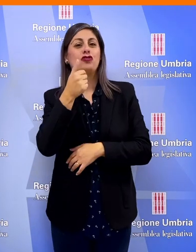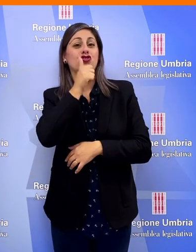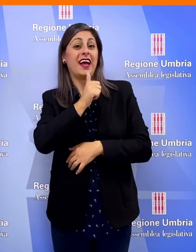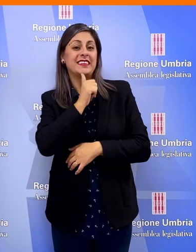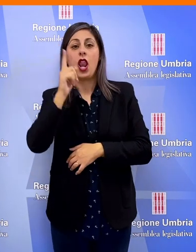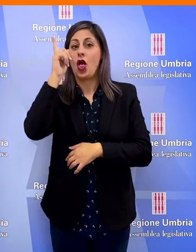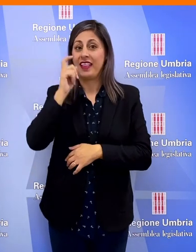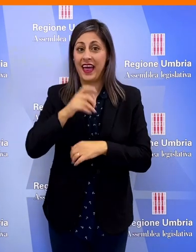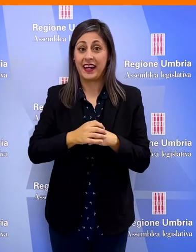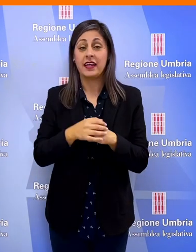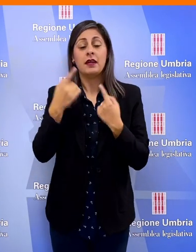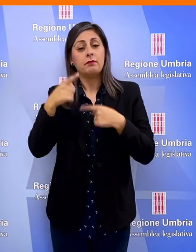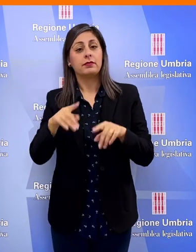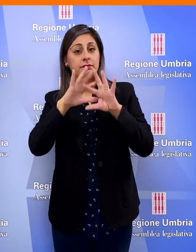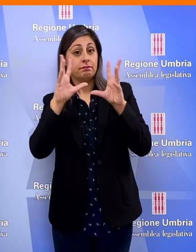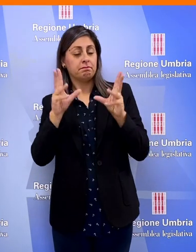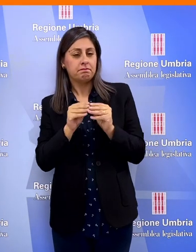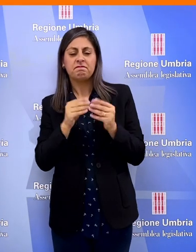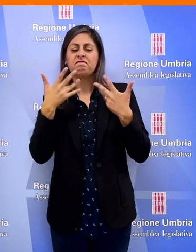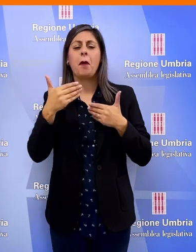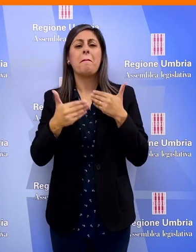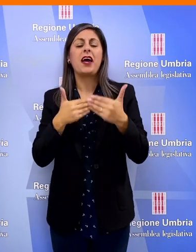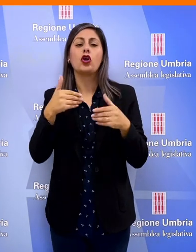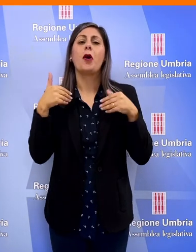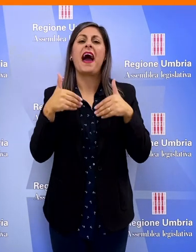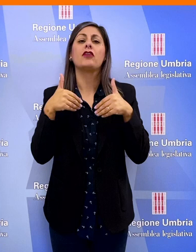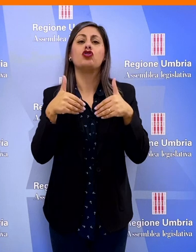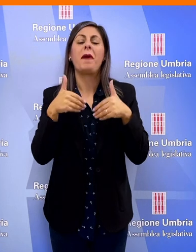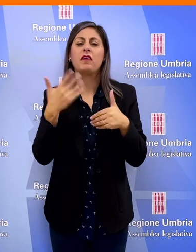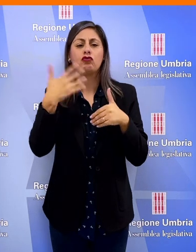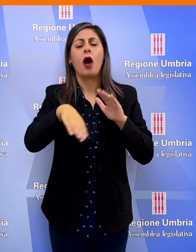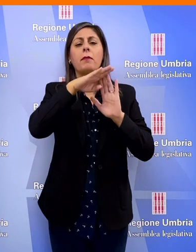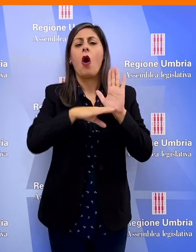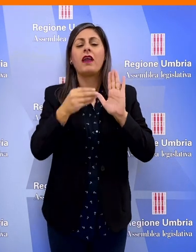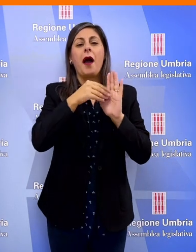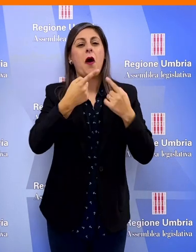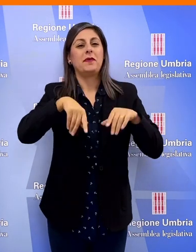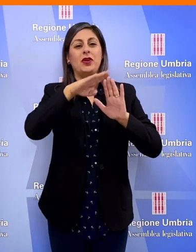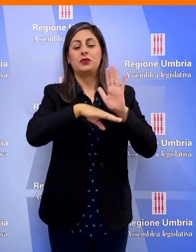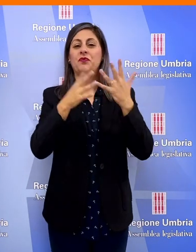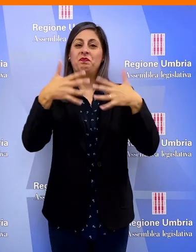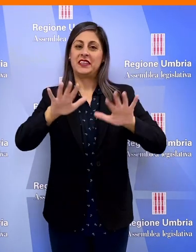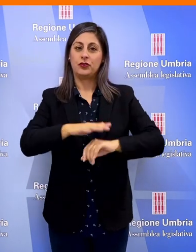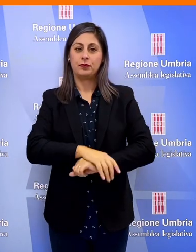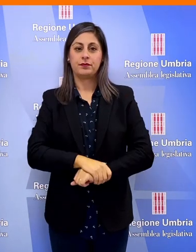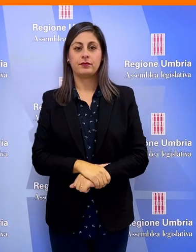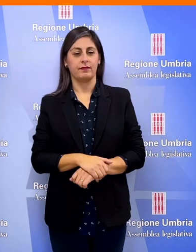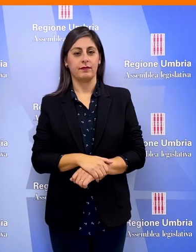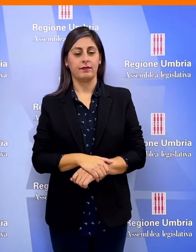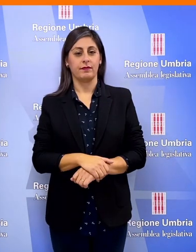Nolce a Città di Castello e Terni Con essa si conclude il percorso partecipativo programmato dalla Commissione Statuto